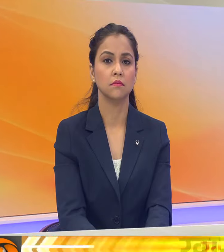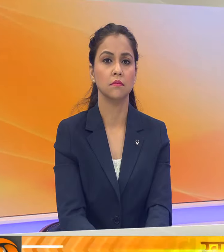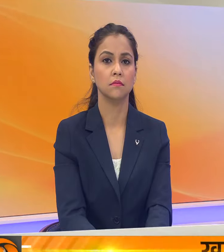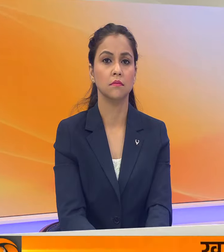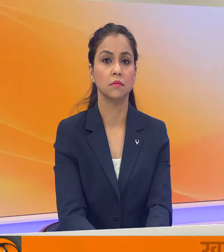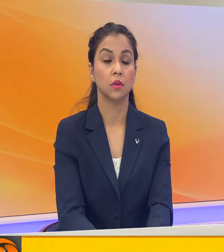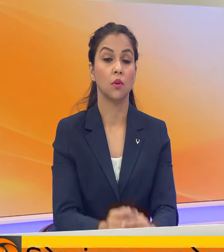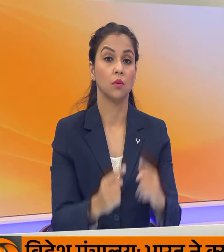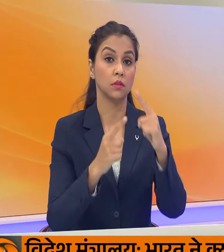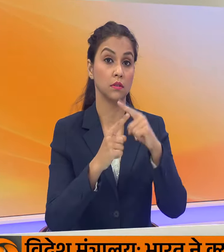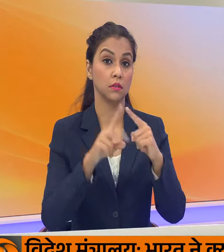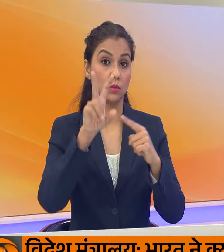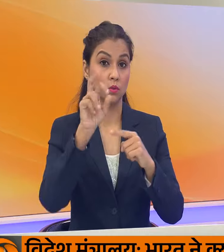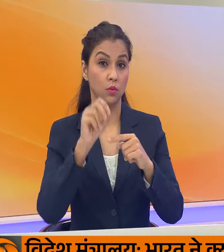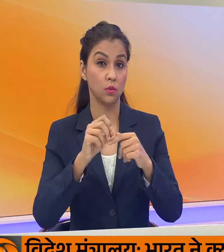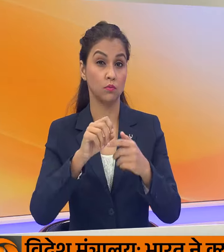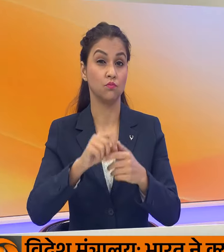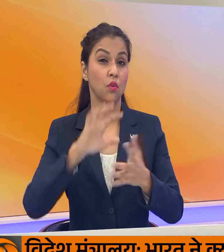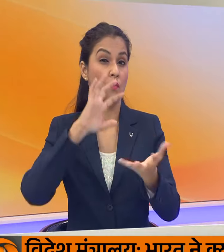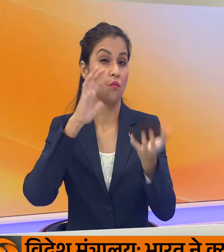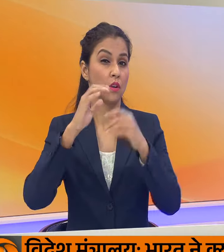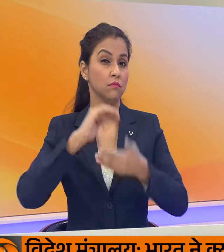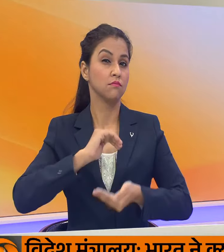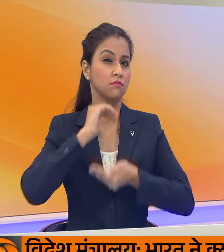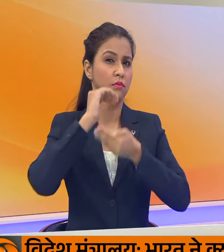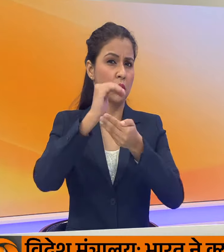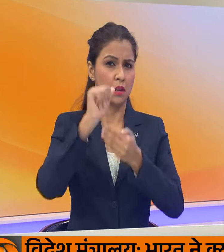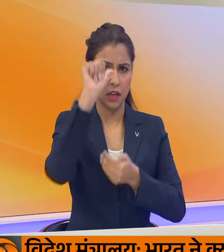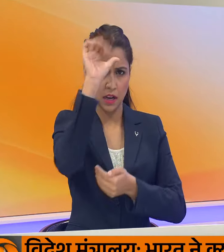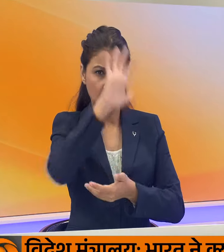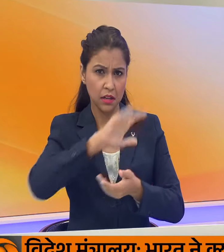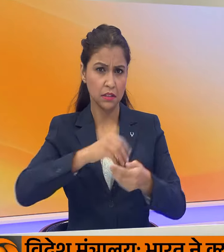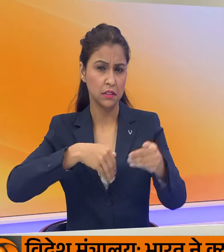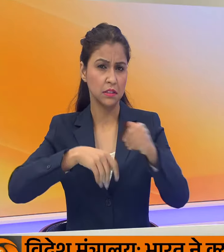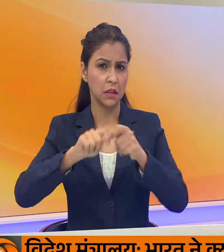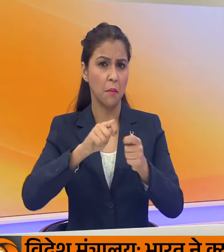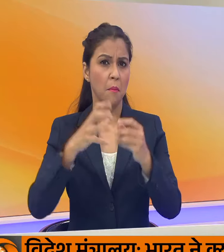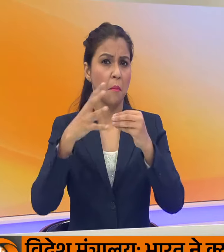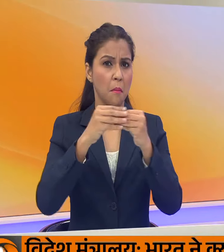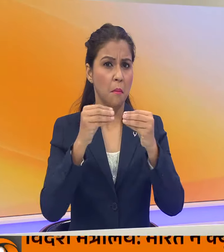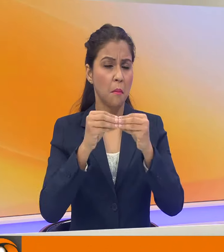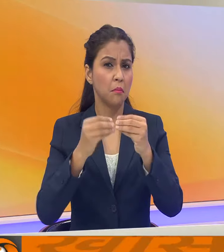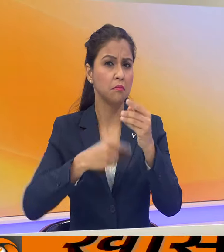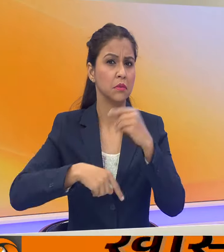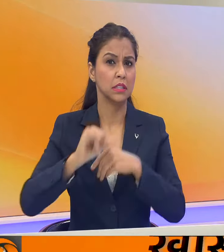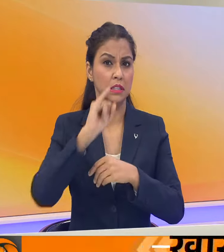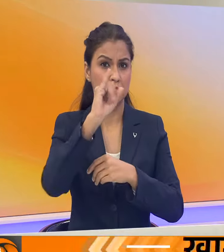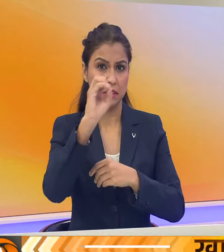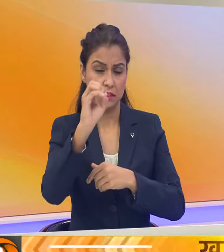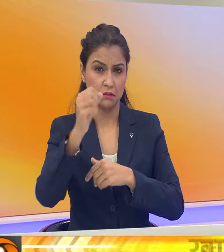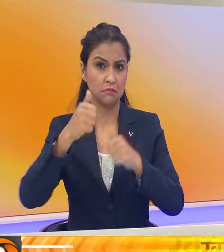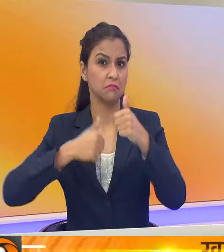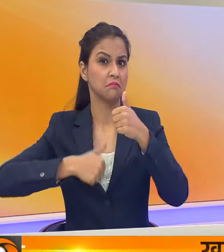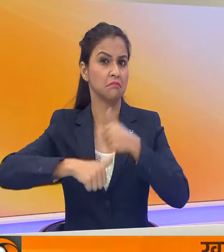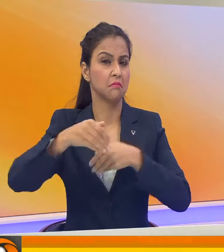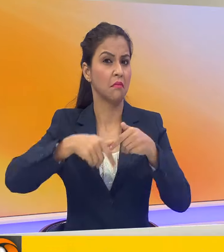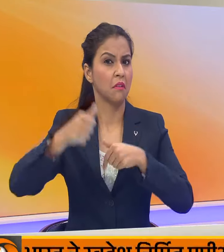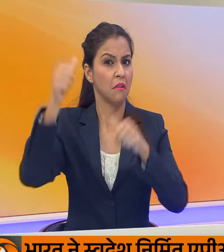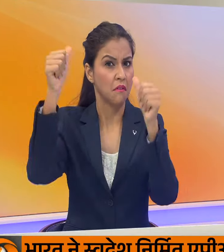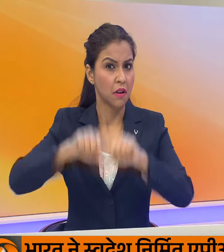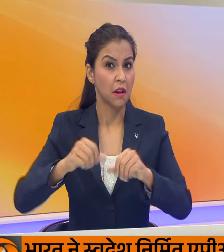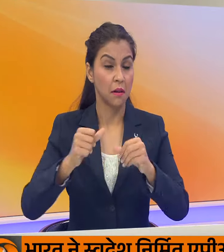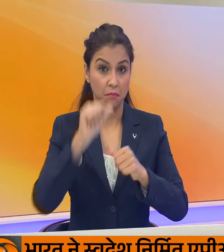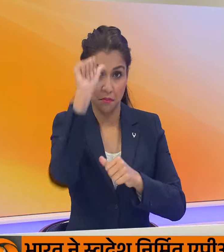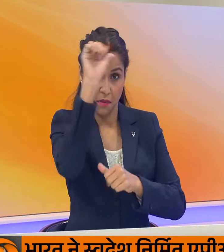और टीटोंटी क्रिकेट वर्षव कप में भारती टीम ने अभ्यास मैच में बंगलादेश को साथ रन से हरा दिया भारत ने पहले